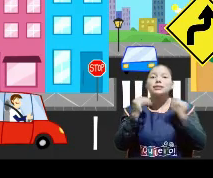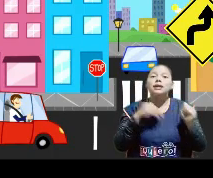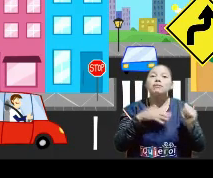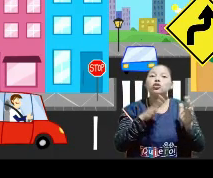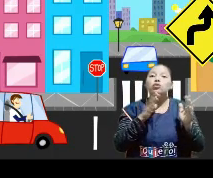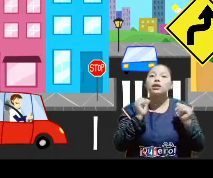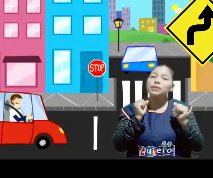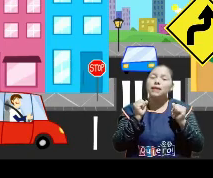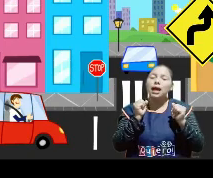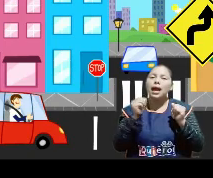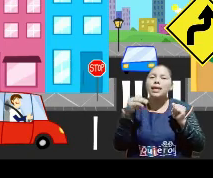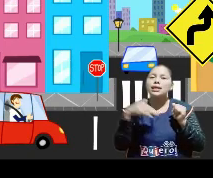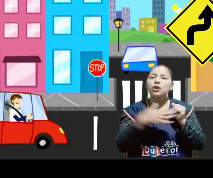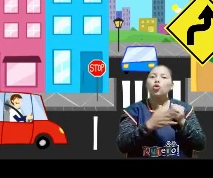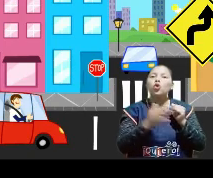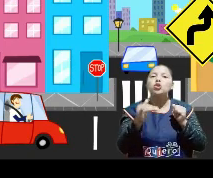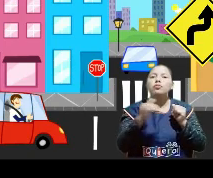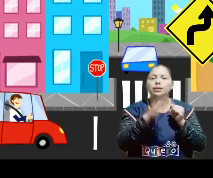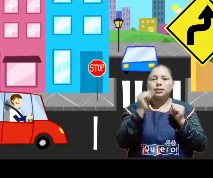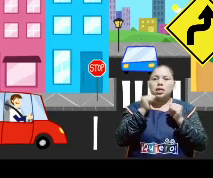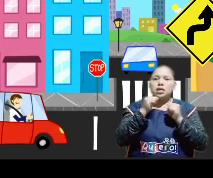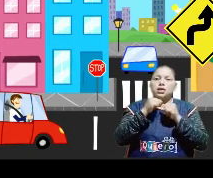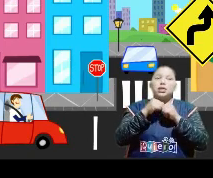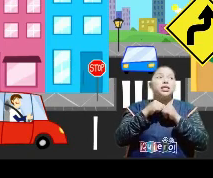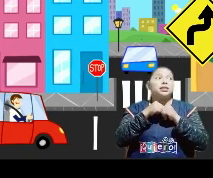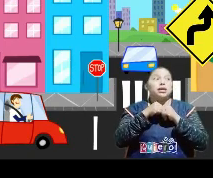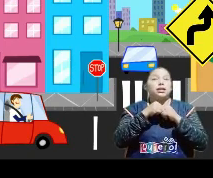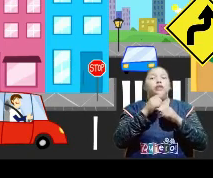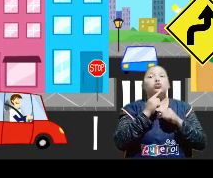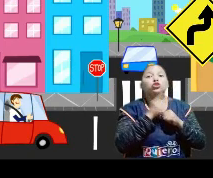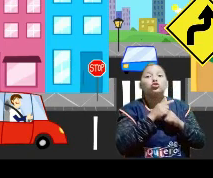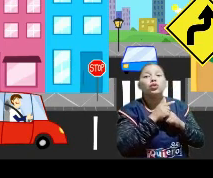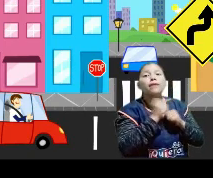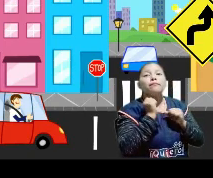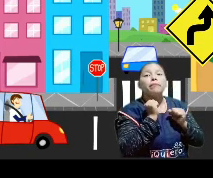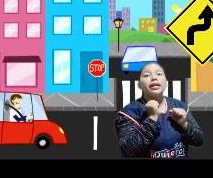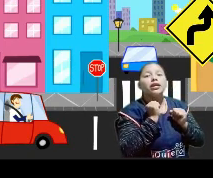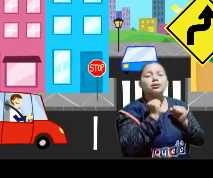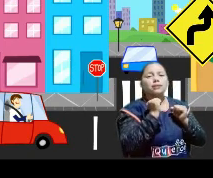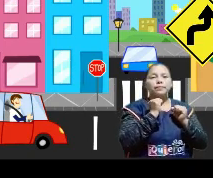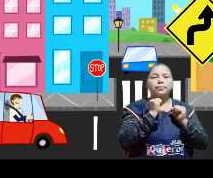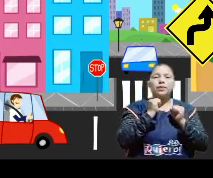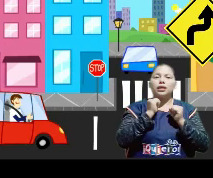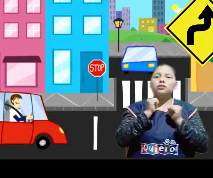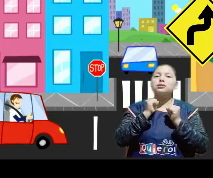en ese camino de la pista, hay curvas. Y dice, es una zona peligrosa.